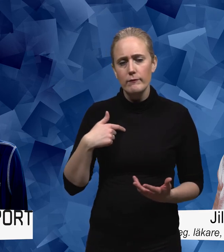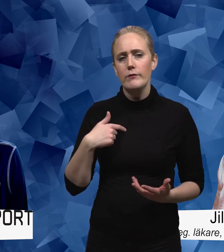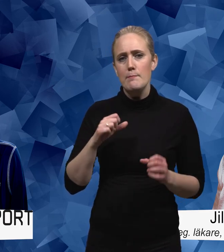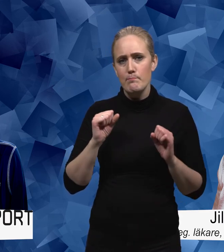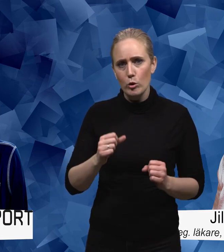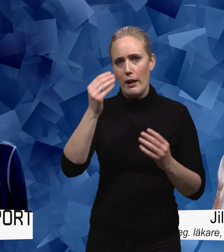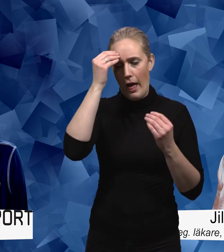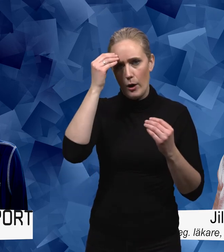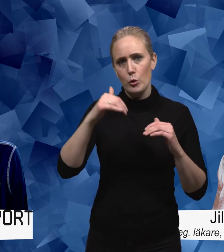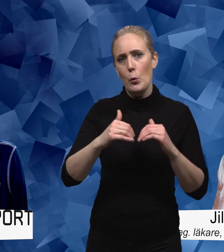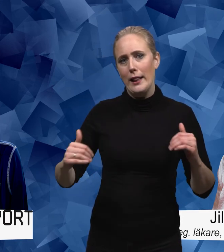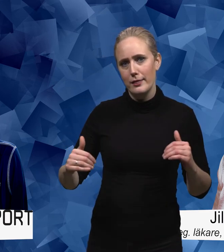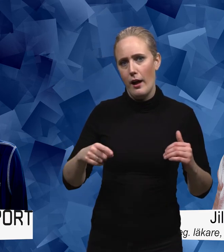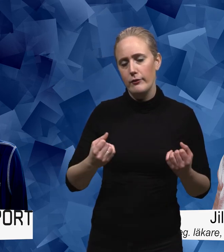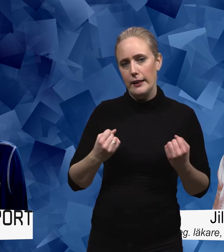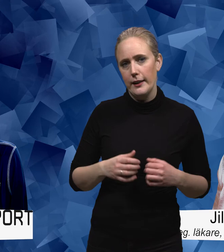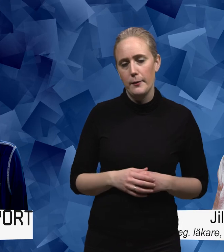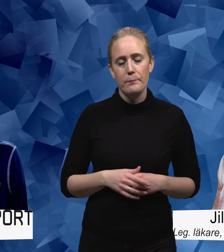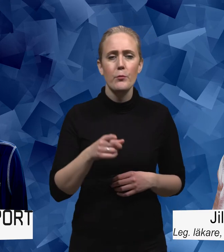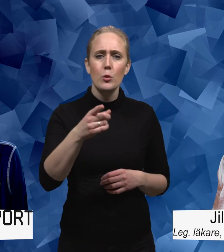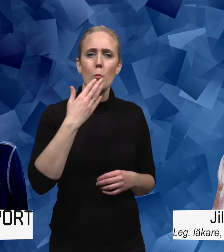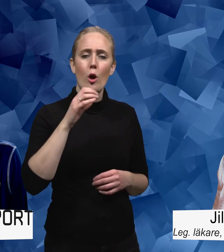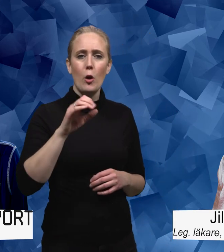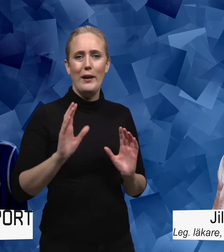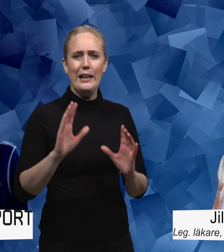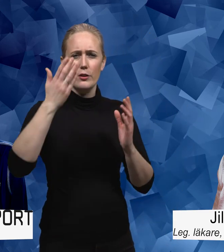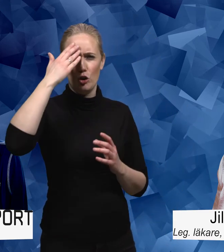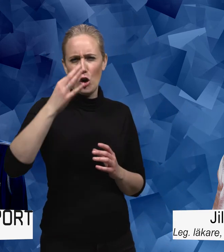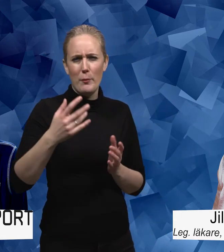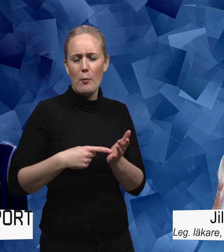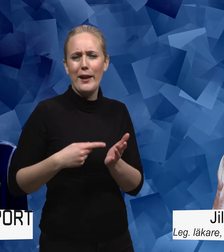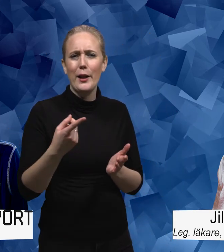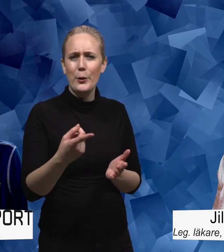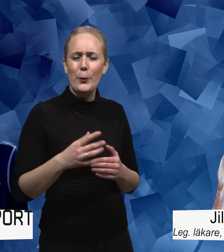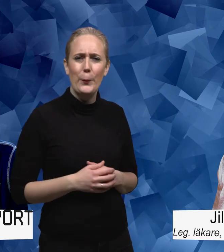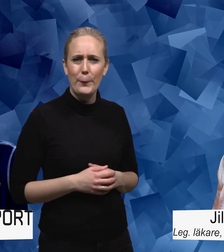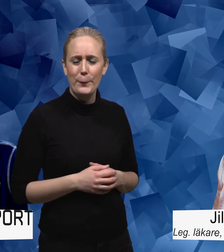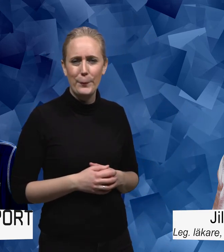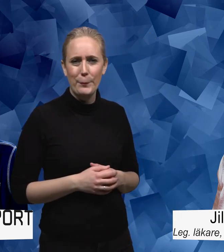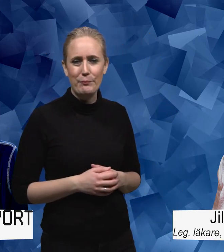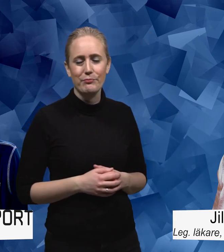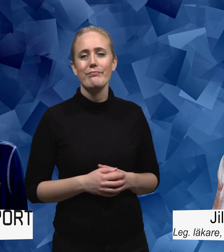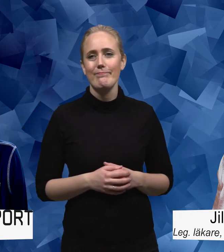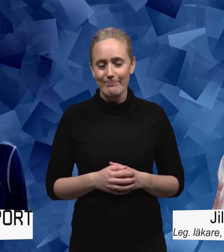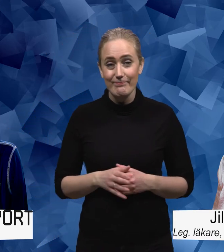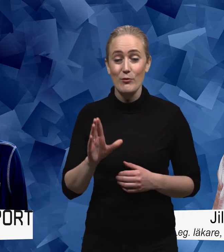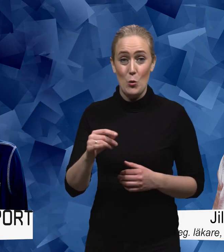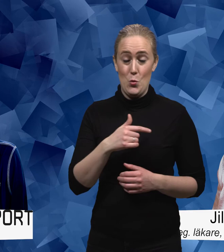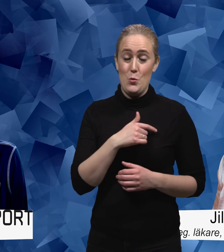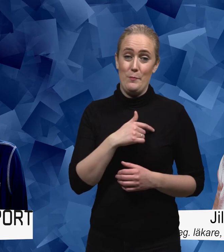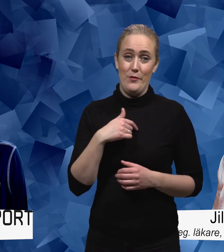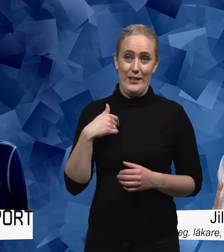lär oss skilja på det du pratar om livskunskap vet jag att du nämner ofta vad menar du med det? att vi kanske